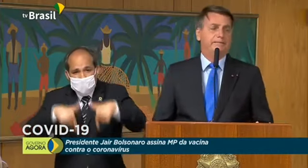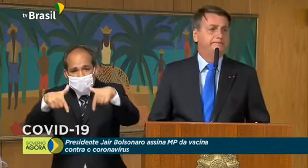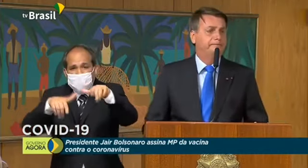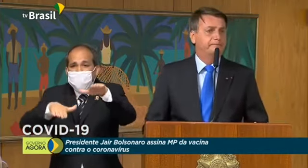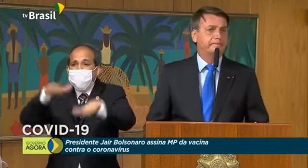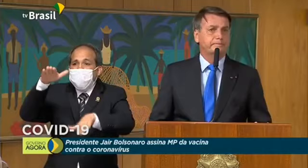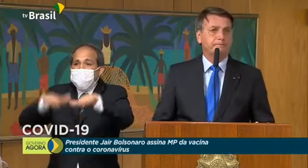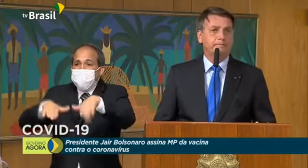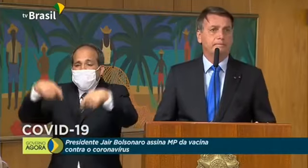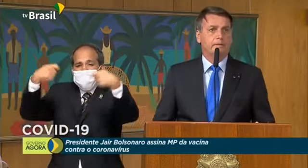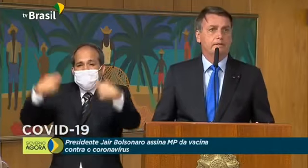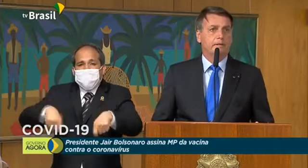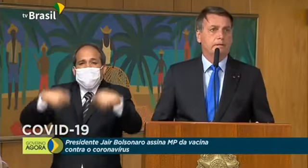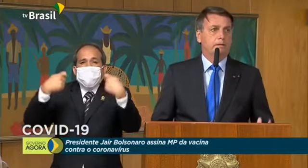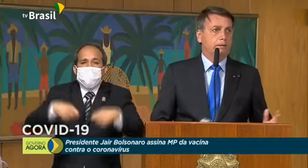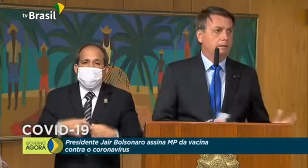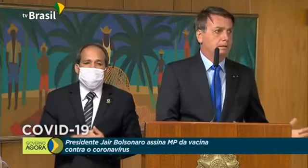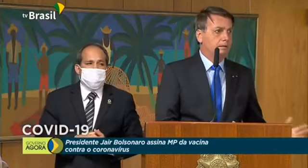necessidade.